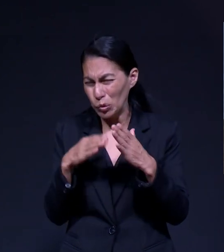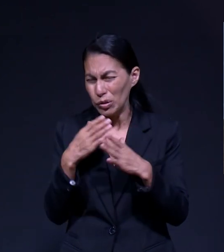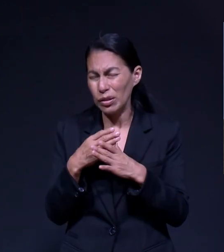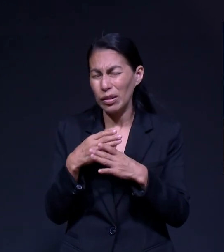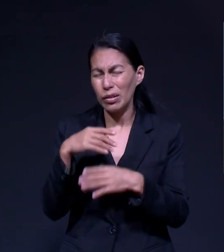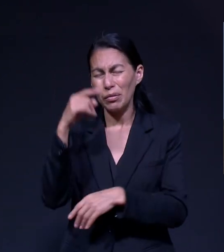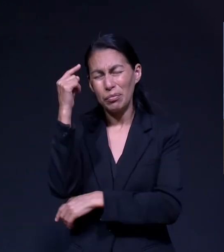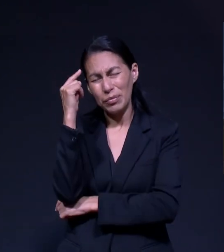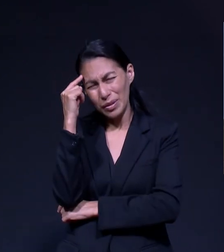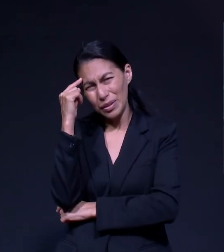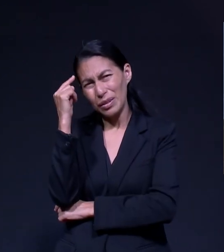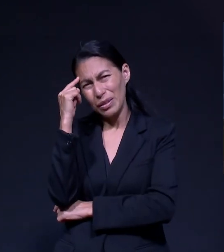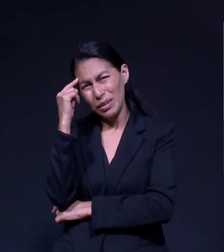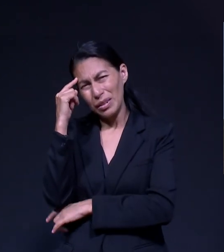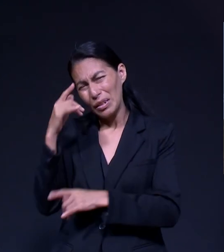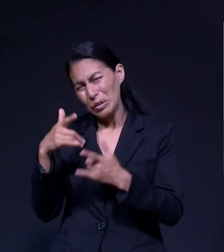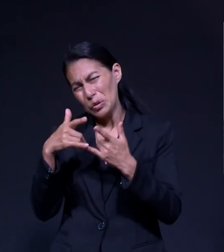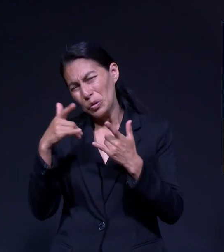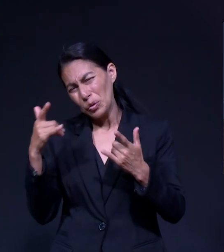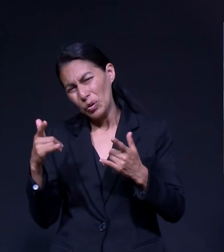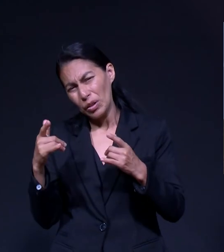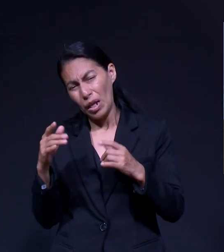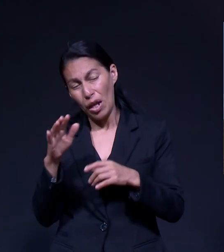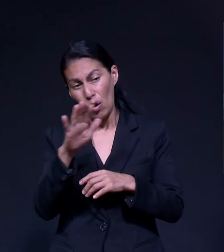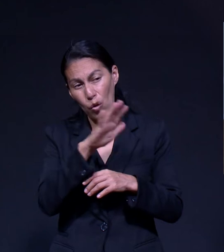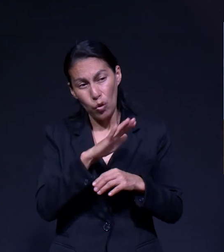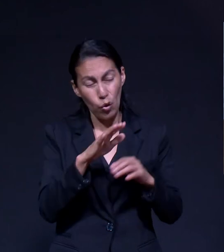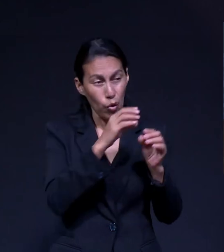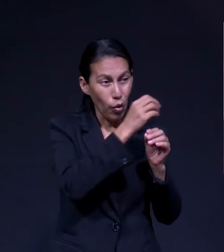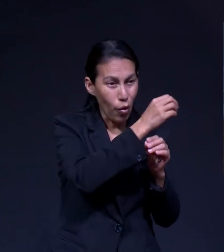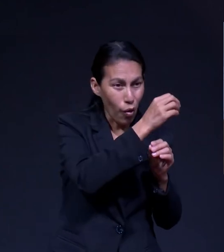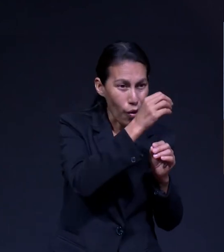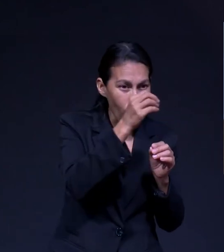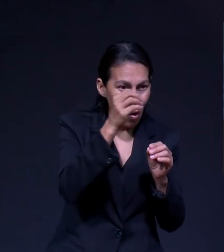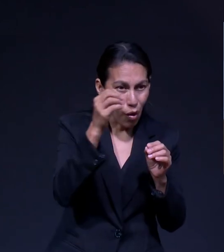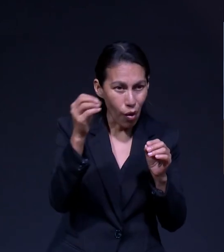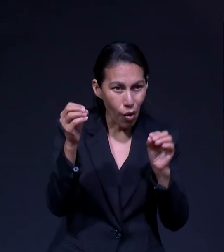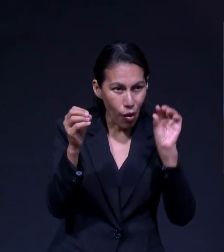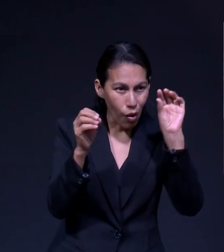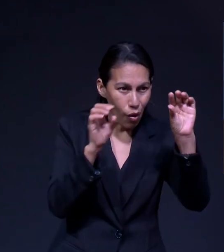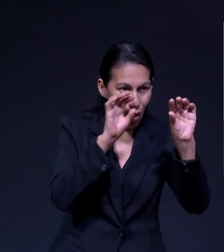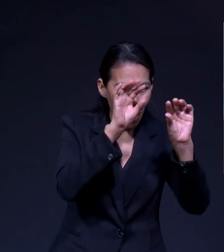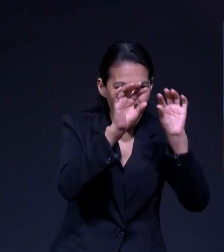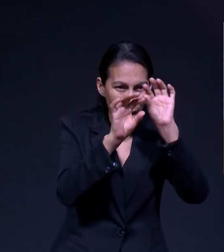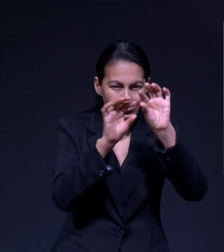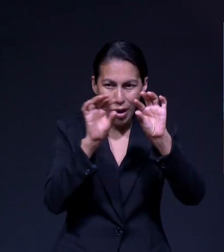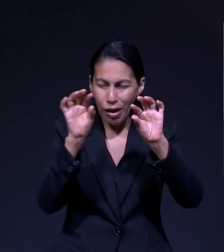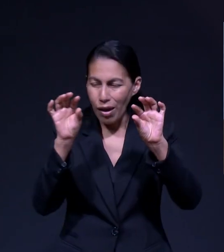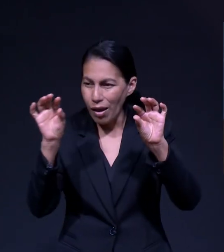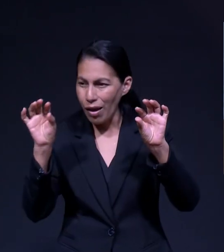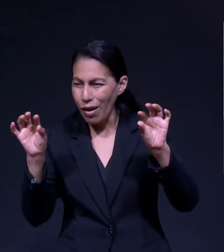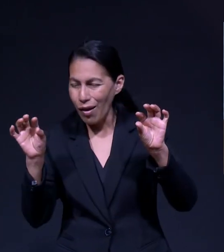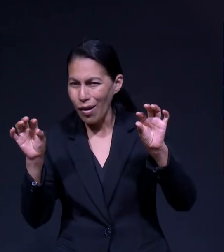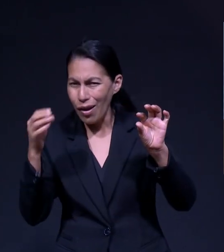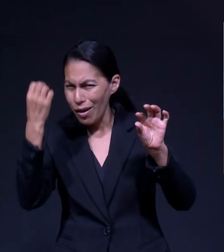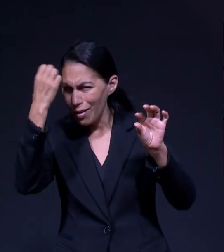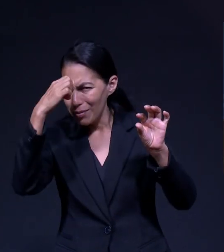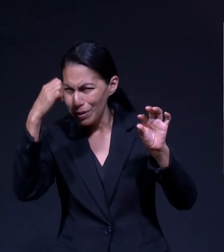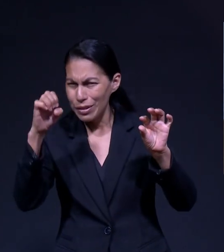Pensando En mi Historia Acommodé Los Hechos Las Experiencias Y Dije Wow De Cada Uno De Estos